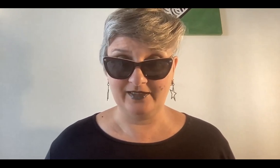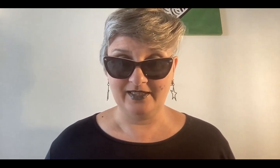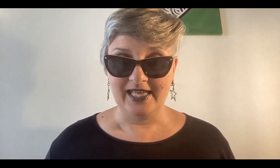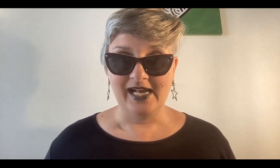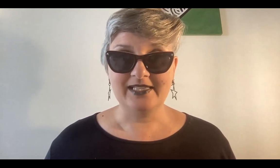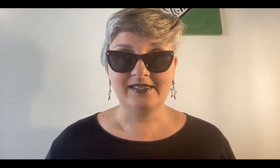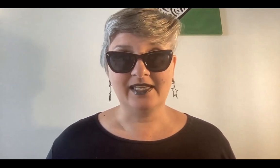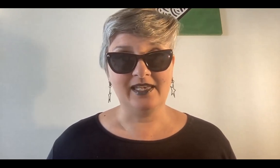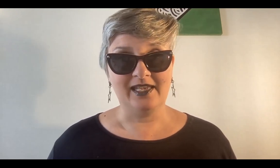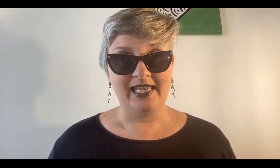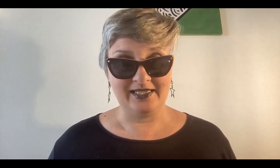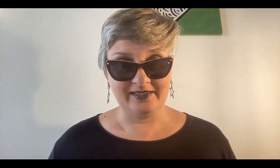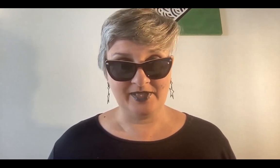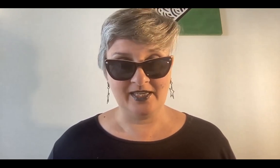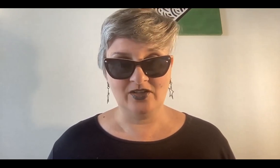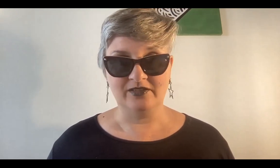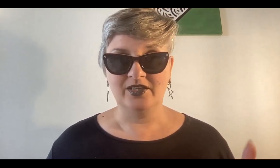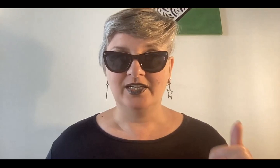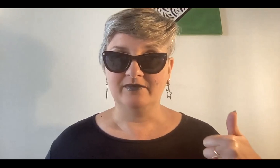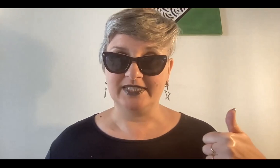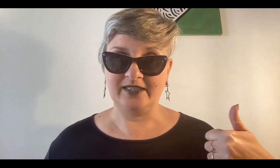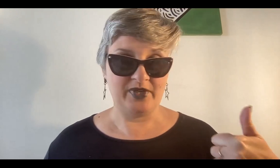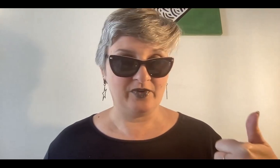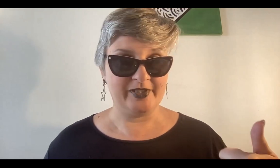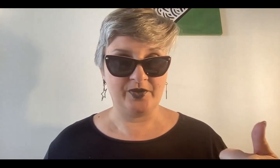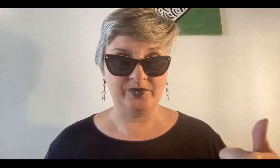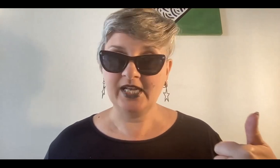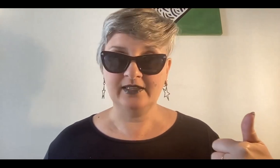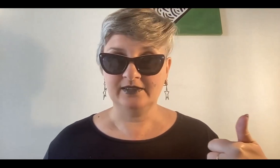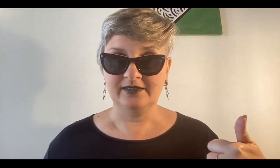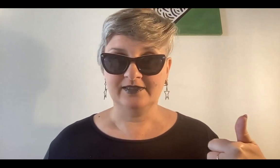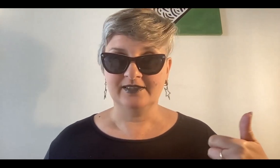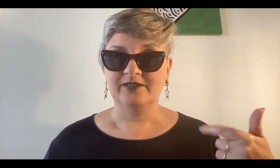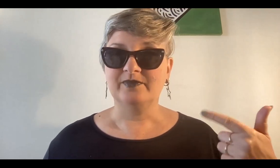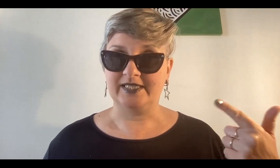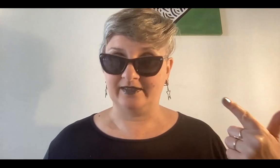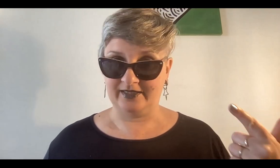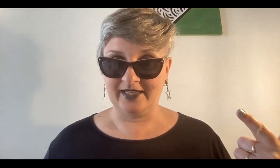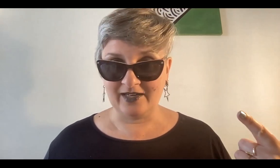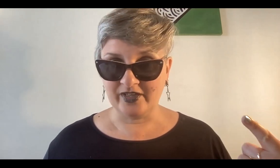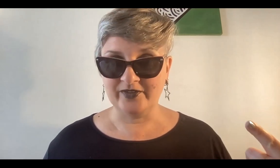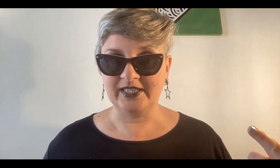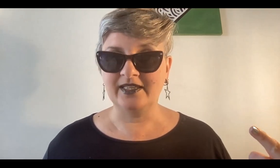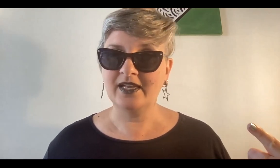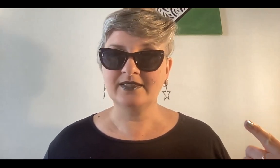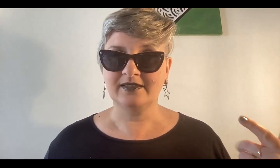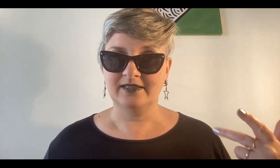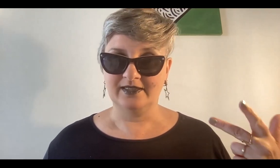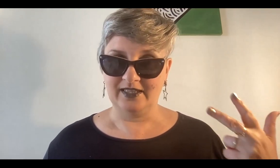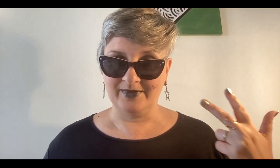así que en este video vas a tener una información única, vas a entender algo que no entendías y